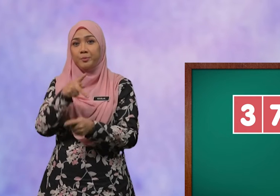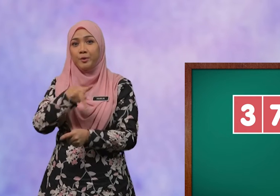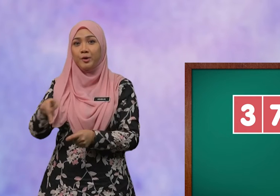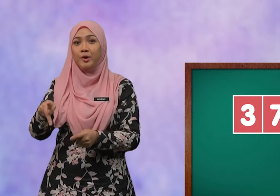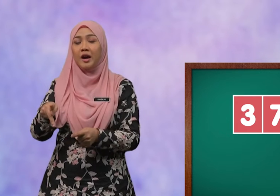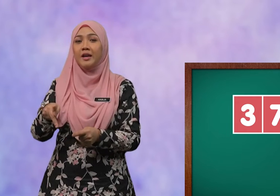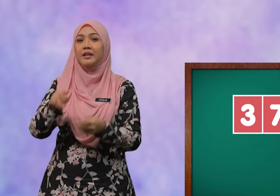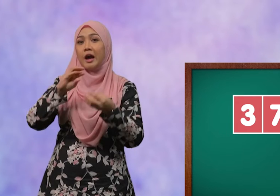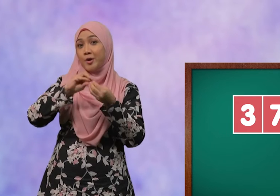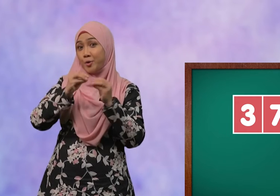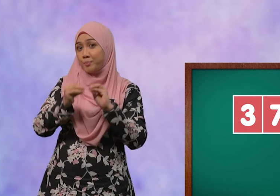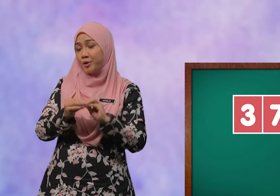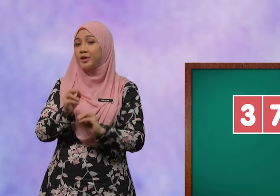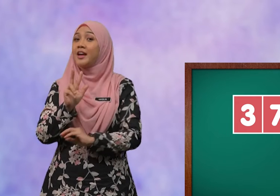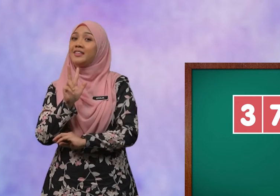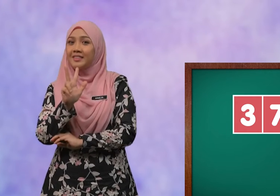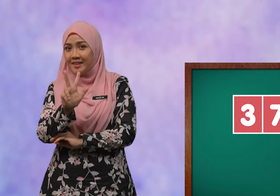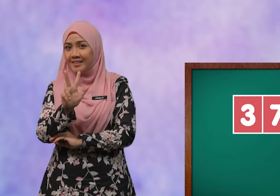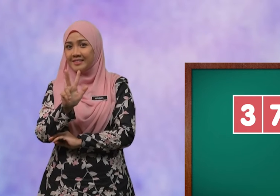puluh adalah nombor tiga.